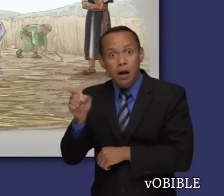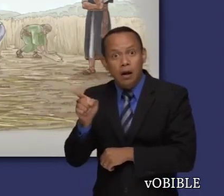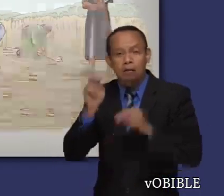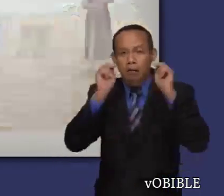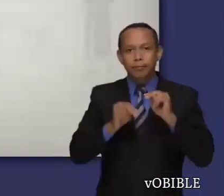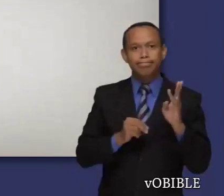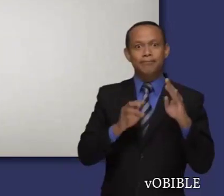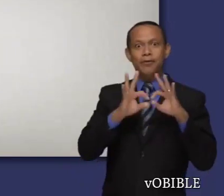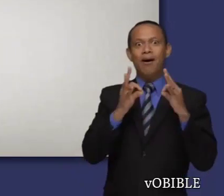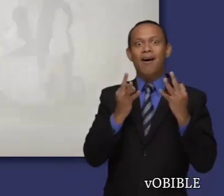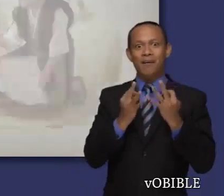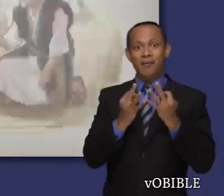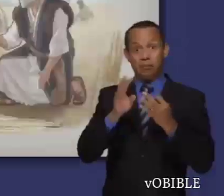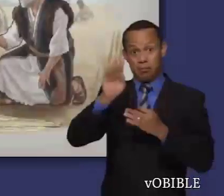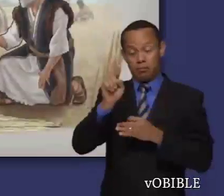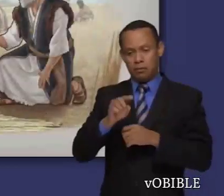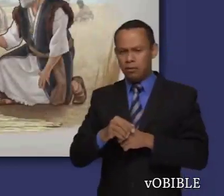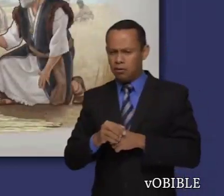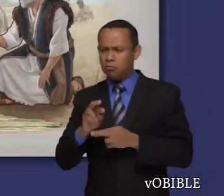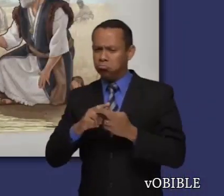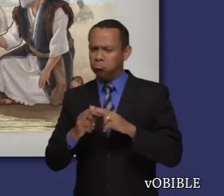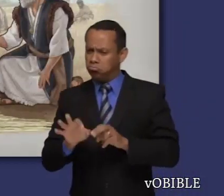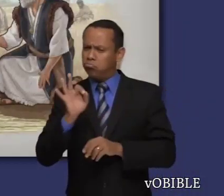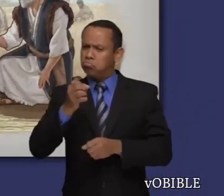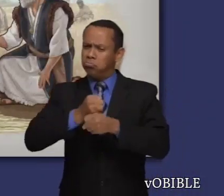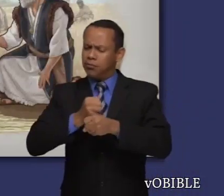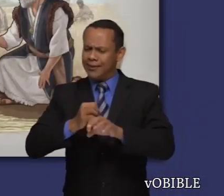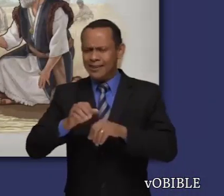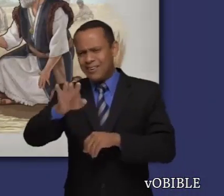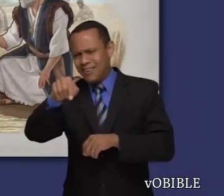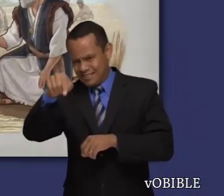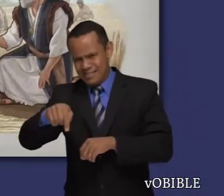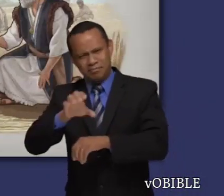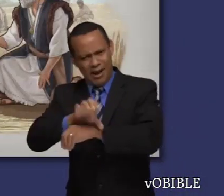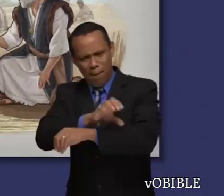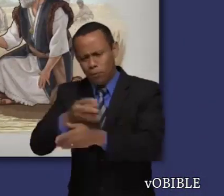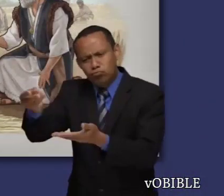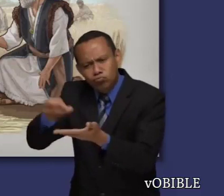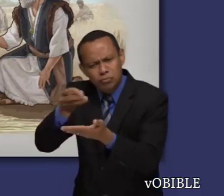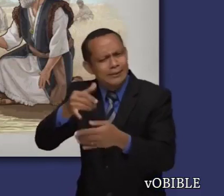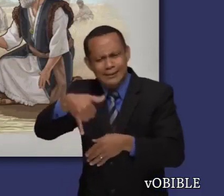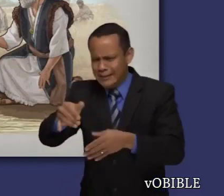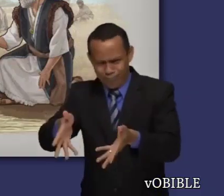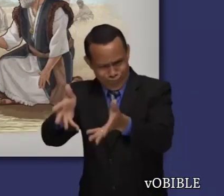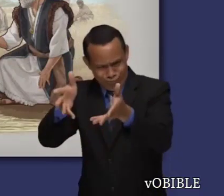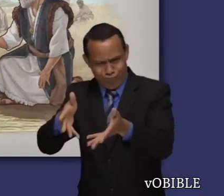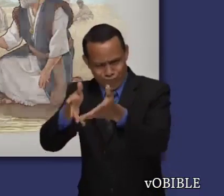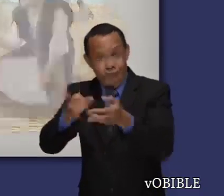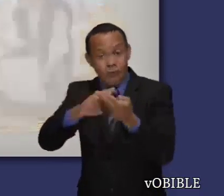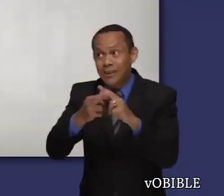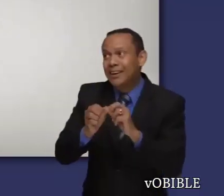de Noemí. Boaz se da cuenta de las excelentes cualidades de Ruth y le dice que siga trabajando en sus campos.